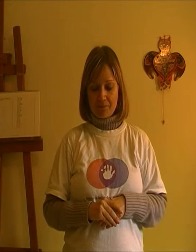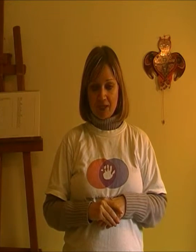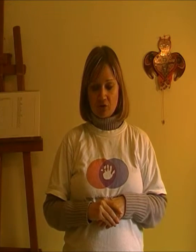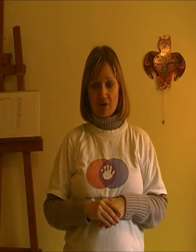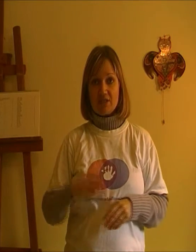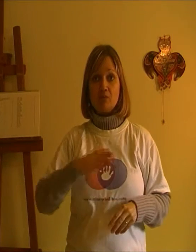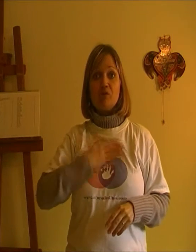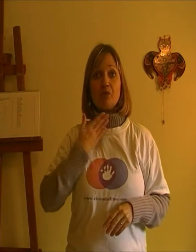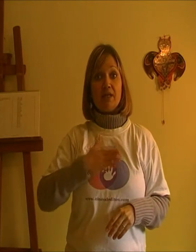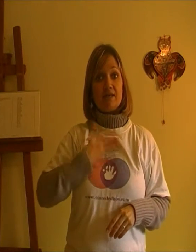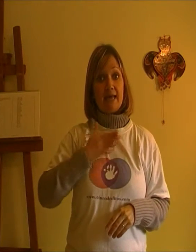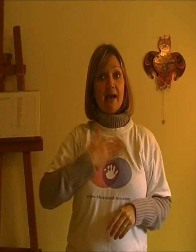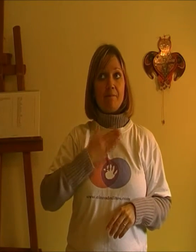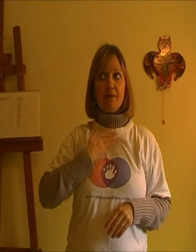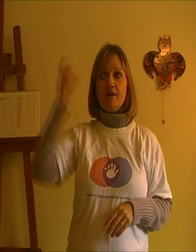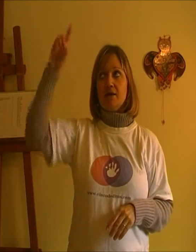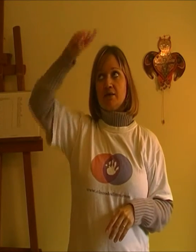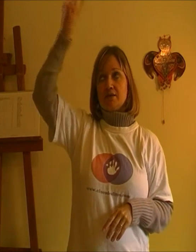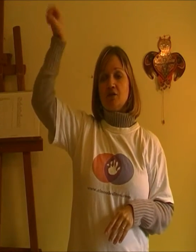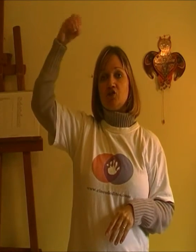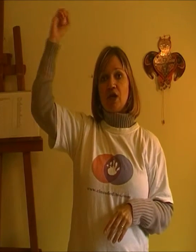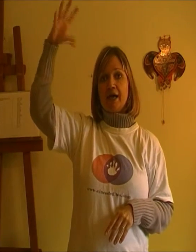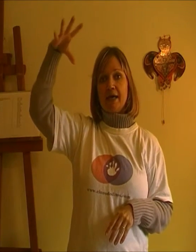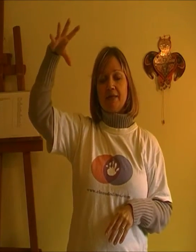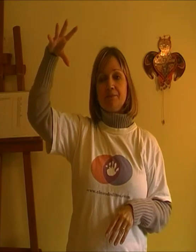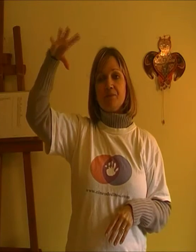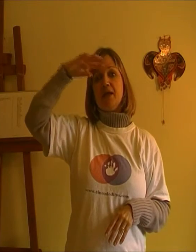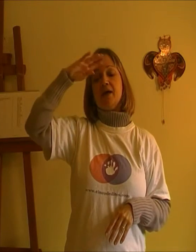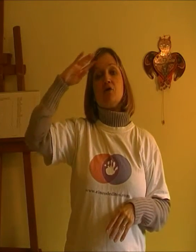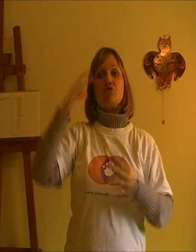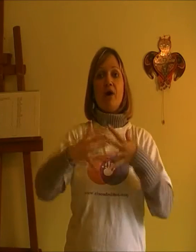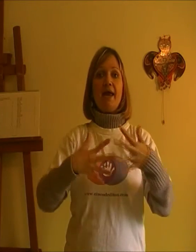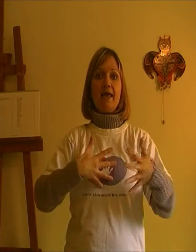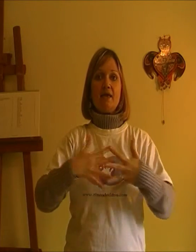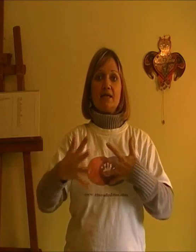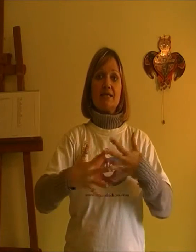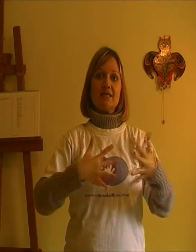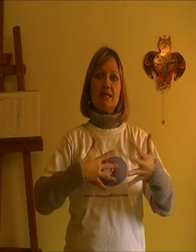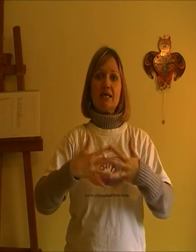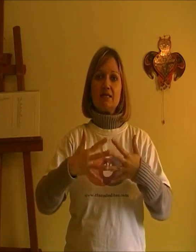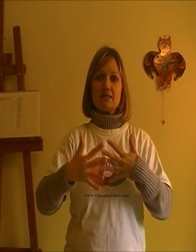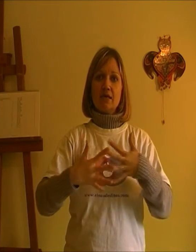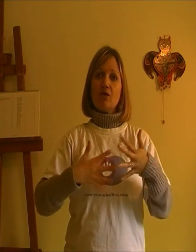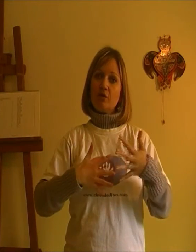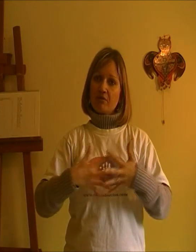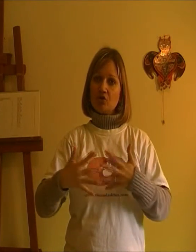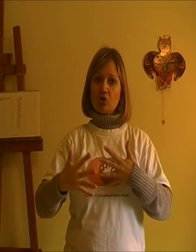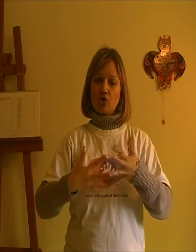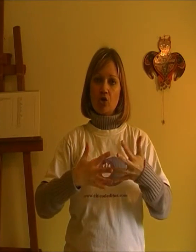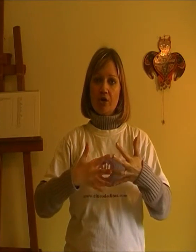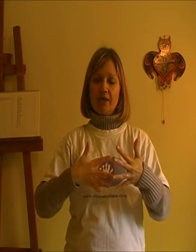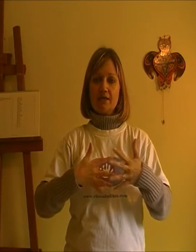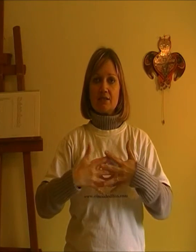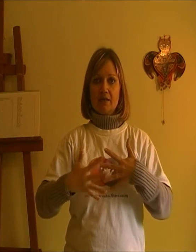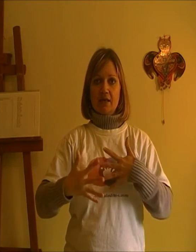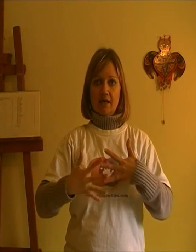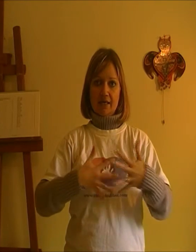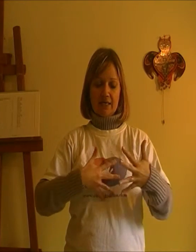Entonces, tenemos importantes happy, sunshine, grey, que es gris, cuando empecemos con los colores, el